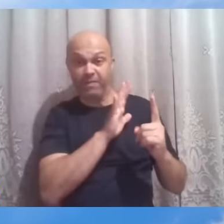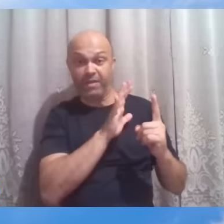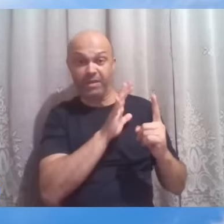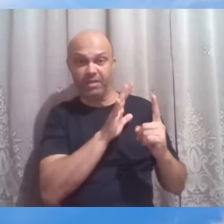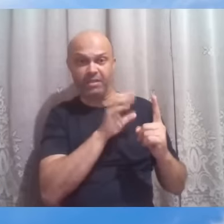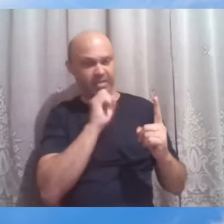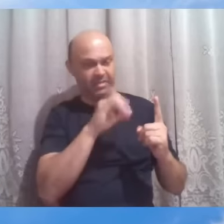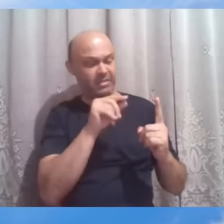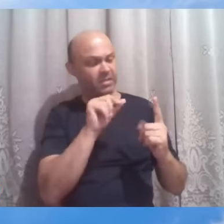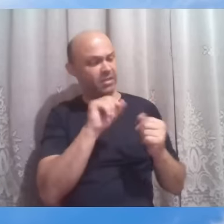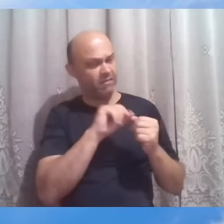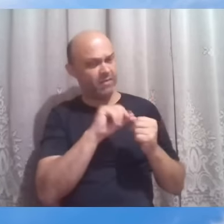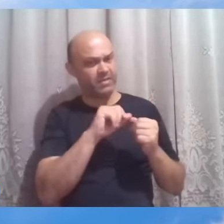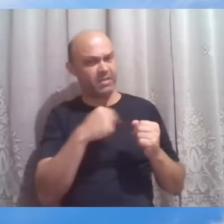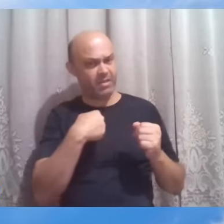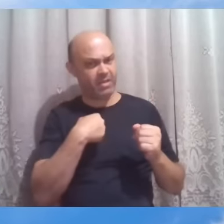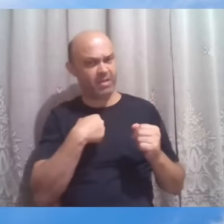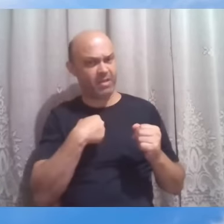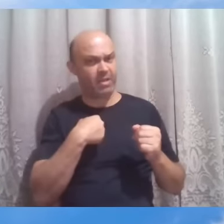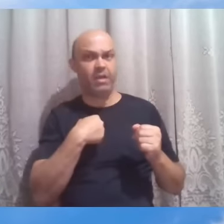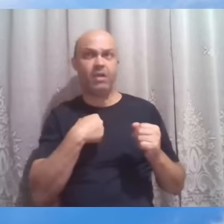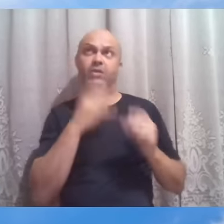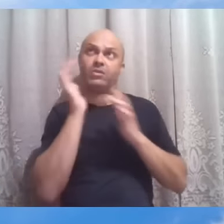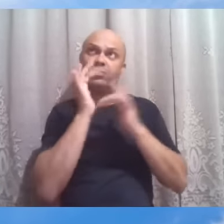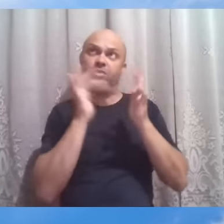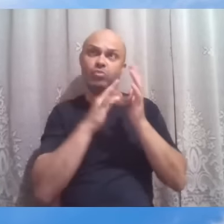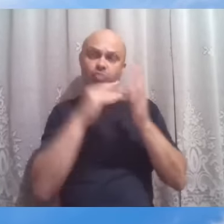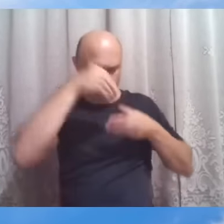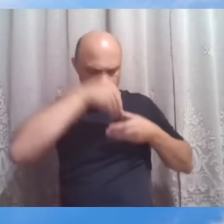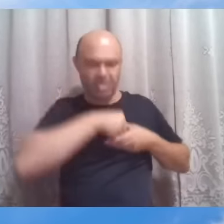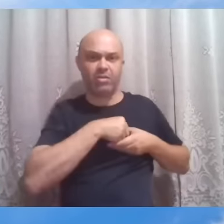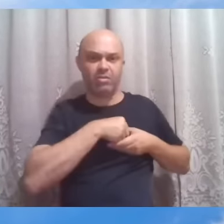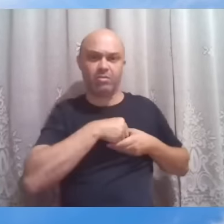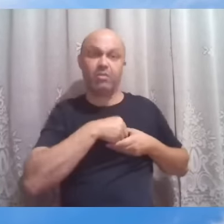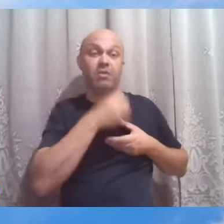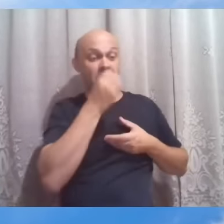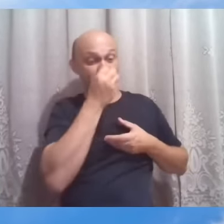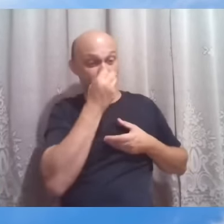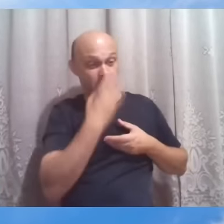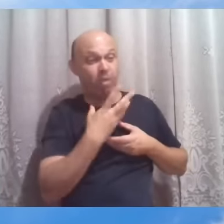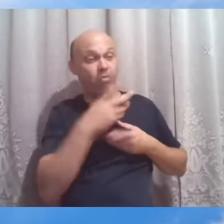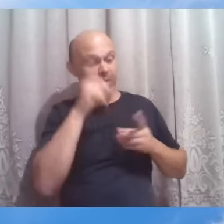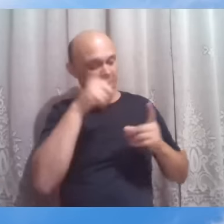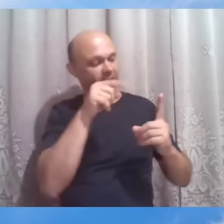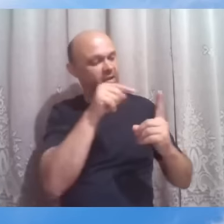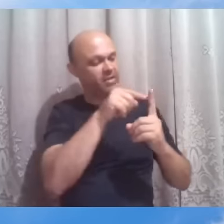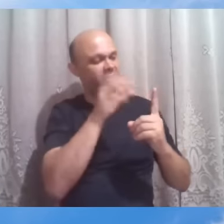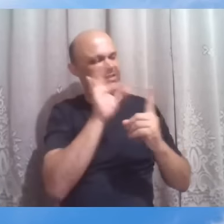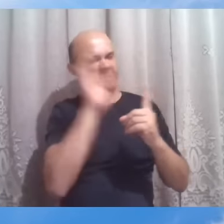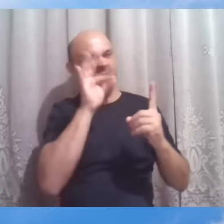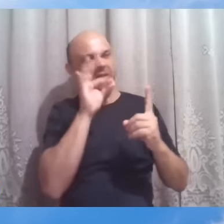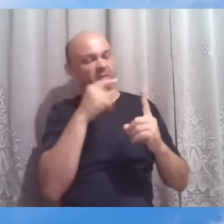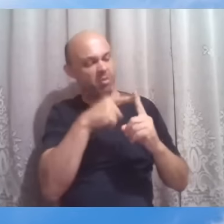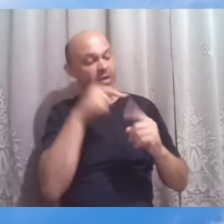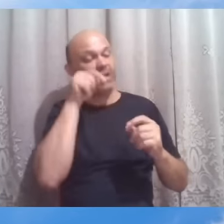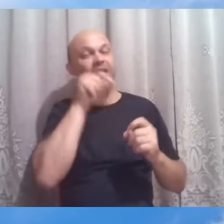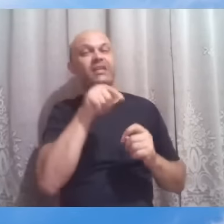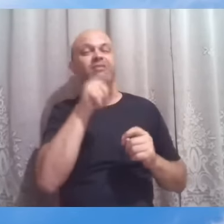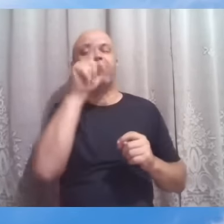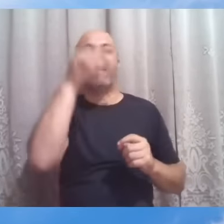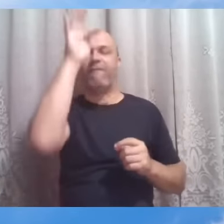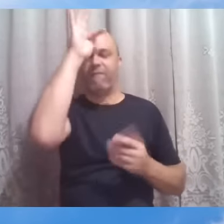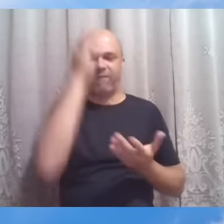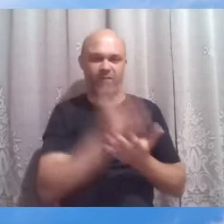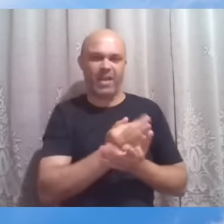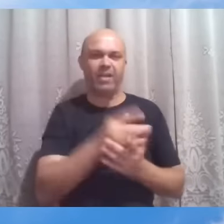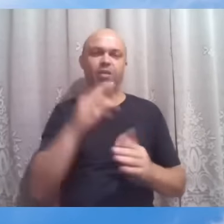fazendo com que cada vez mais o Cristo possa viver em mim bendito seja esse espinho porque isso é a fé quando posta a